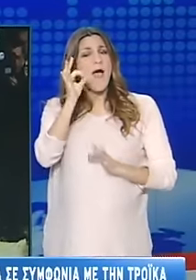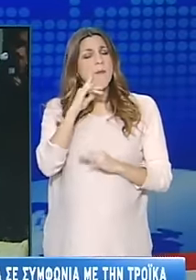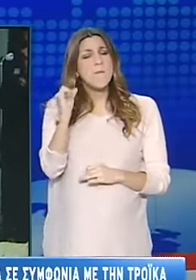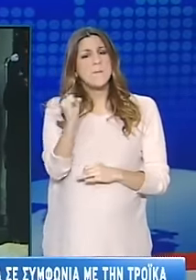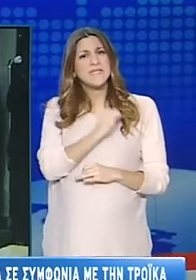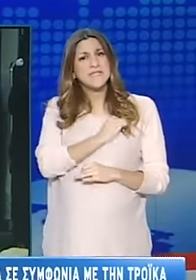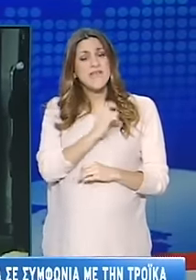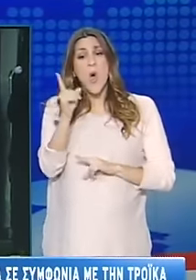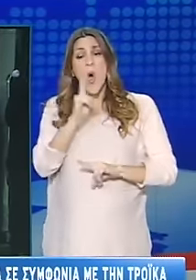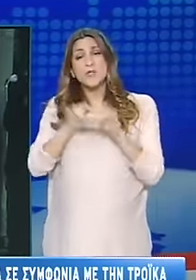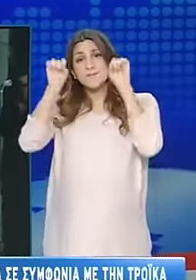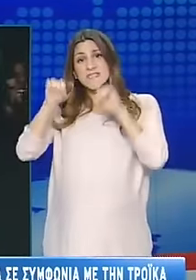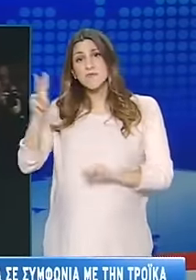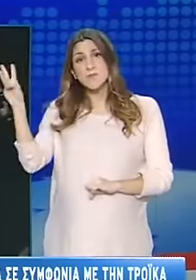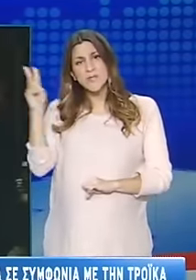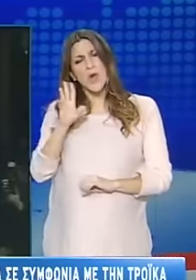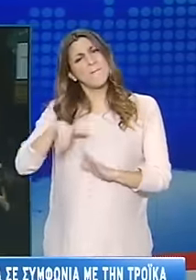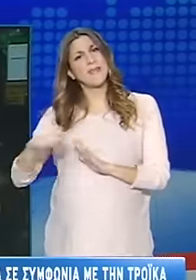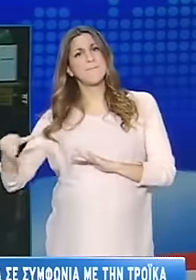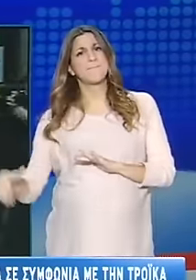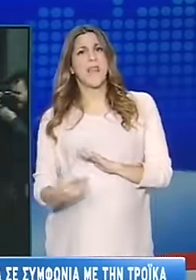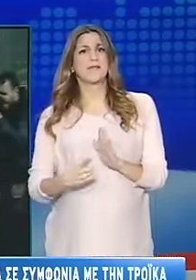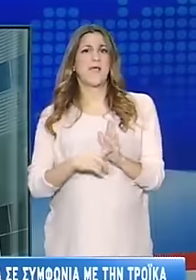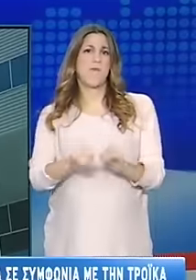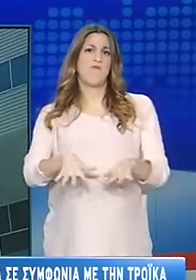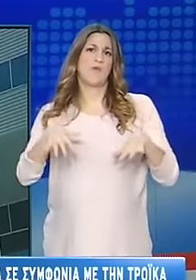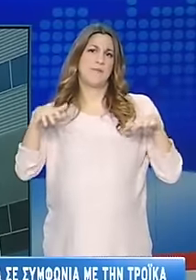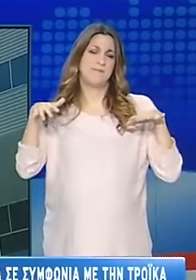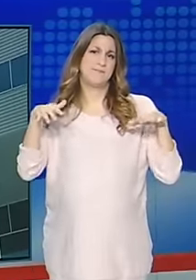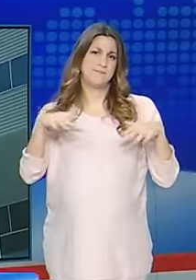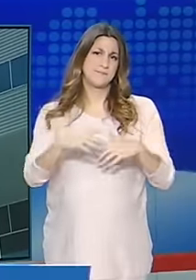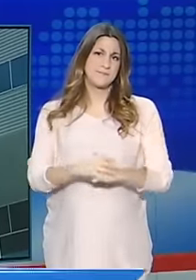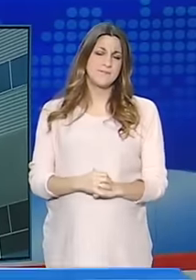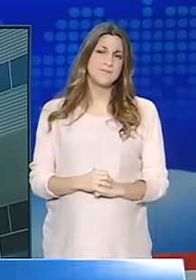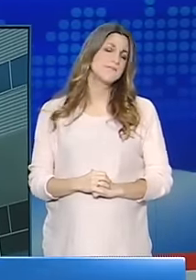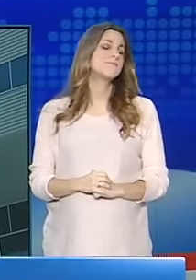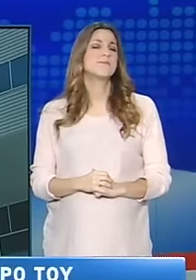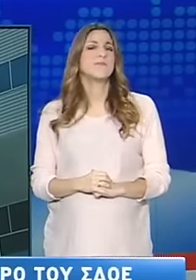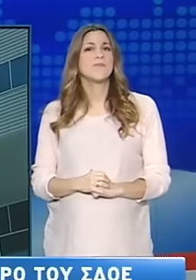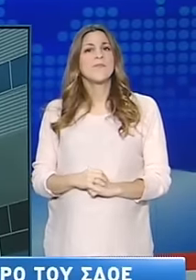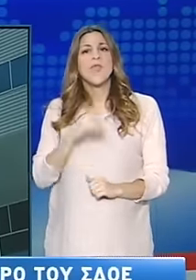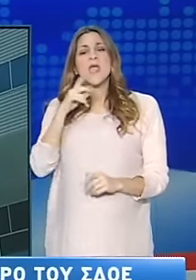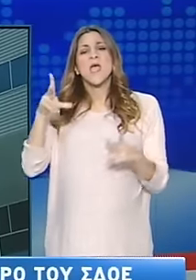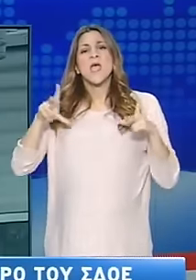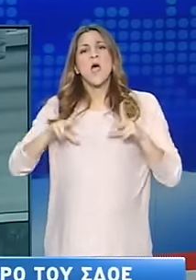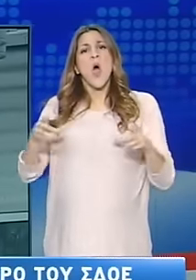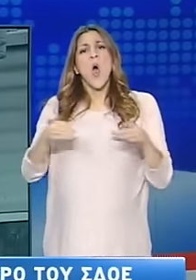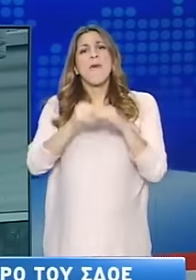πως ό,τι συμφωνηθεί θα περάσει από τη Βουλή. Σύμφωνα με πληροφορίες, το ΣΔΟΕ έχει στρέψει τις έρευνές του σε